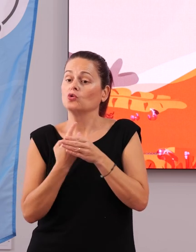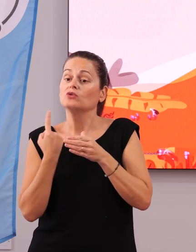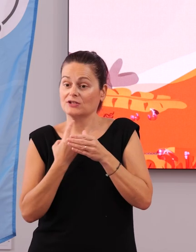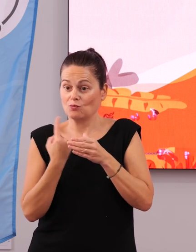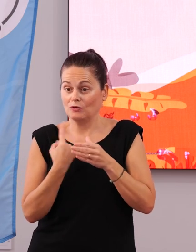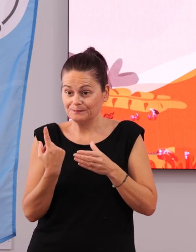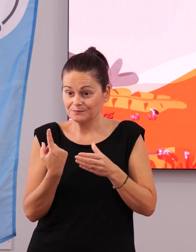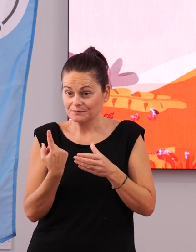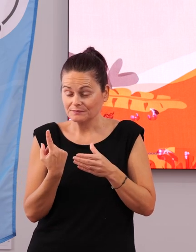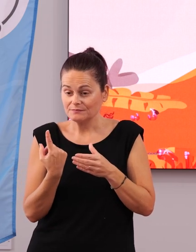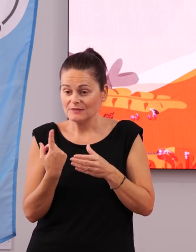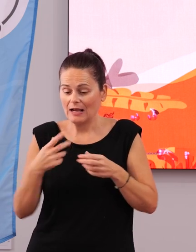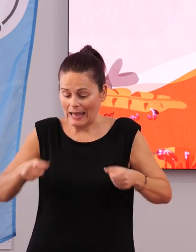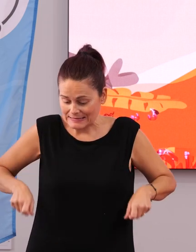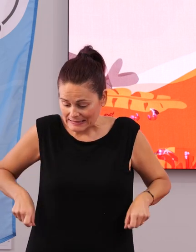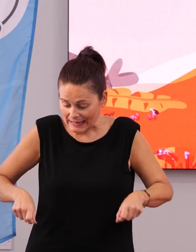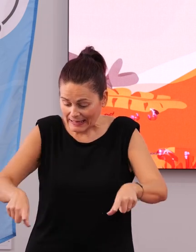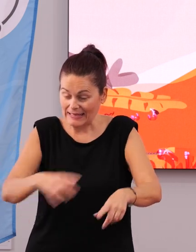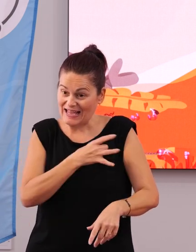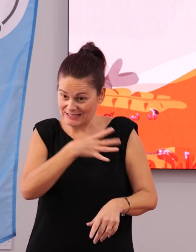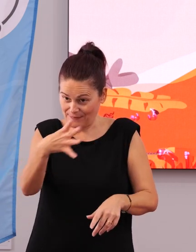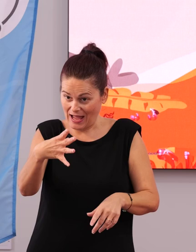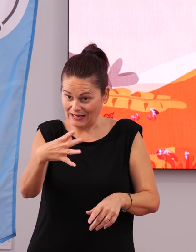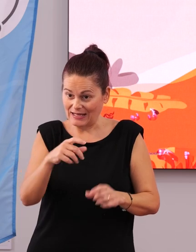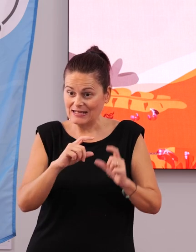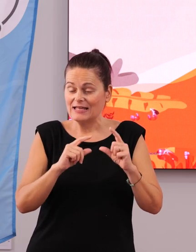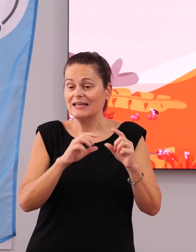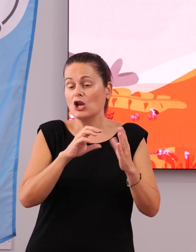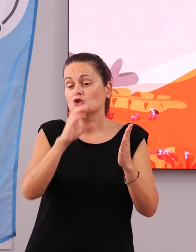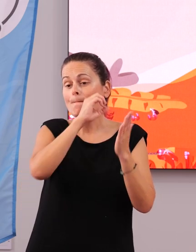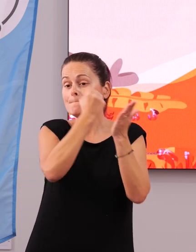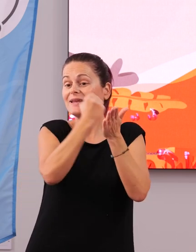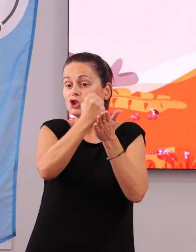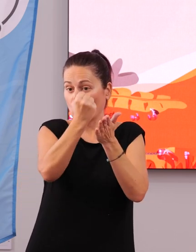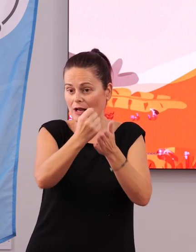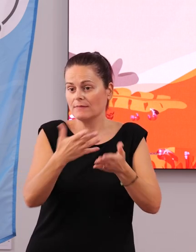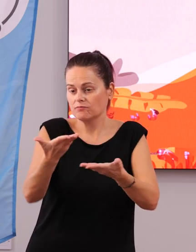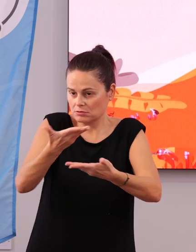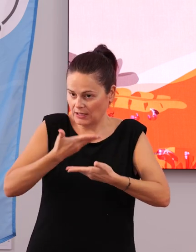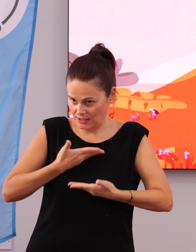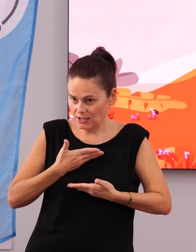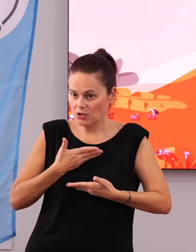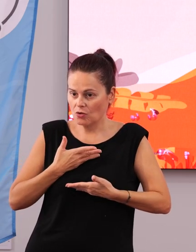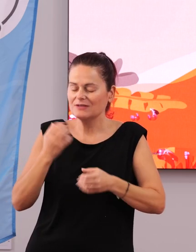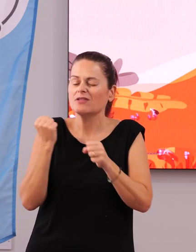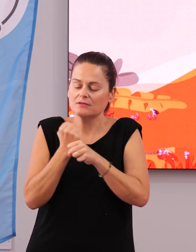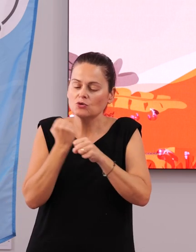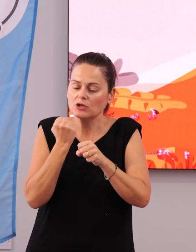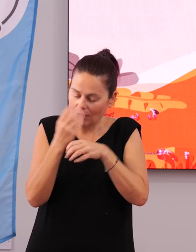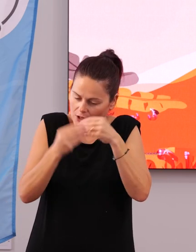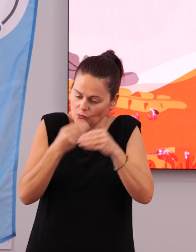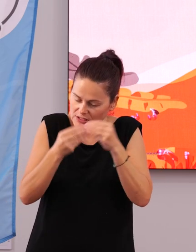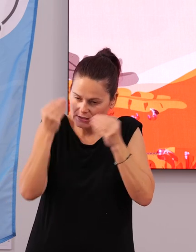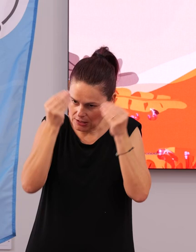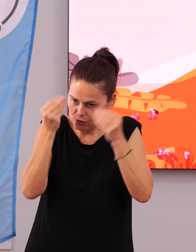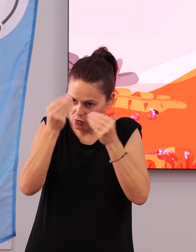para que las líneas blancas y los pictogramas les ayuden muchísimo. También estamos trabajando en ello.